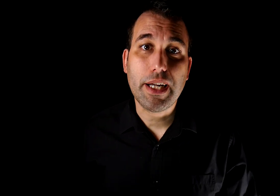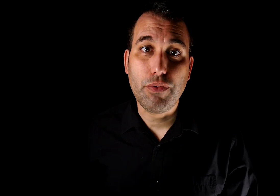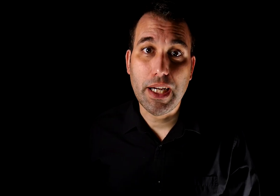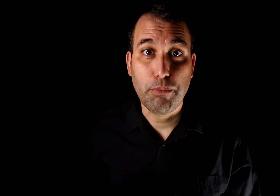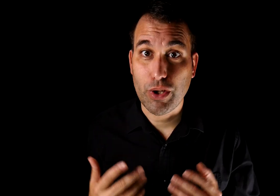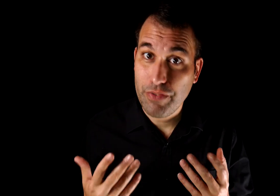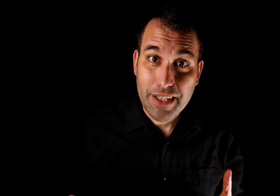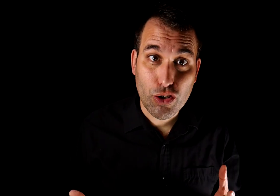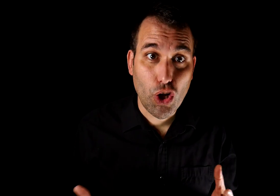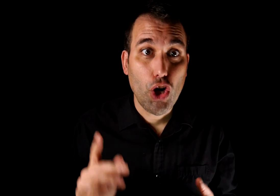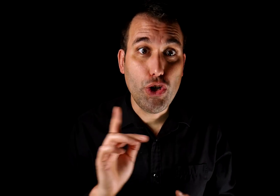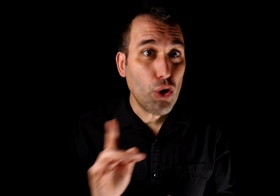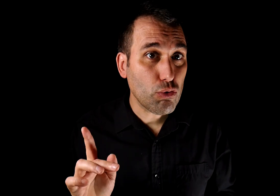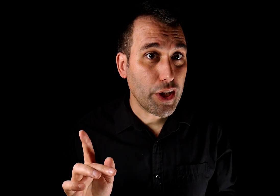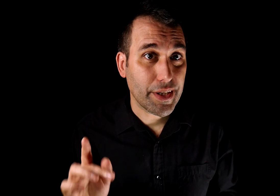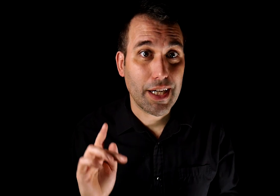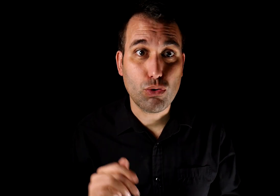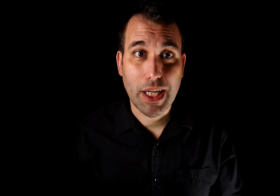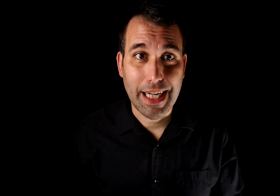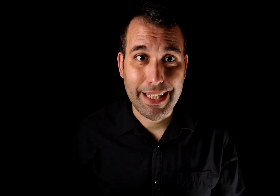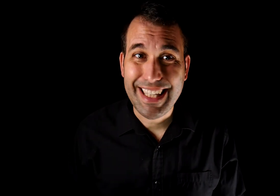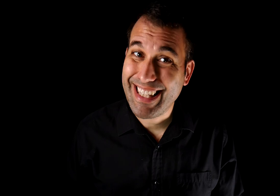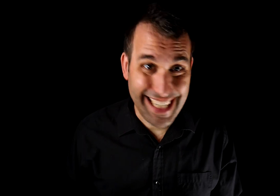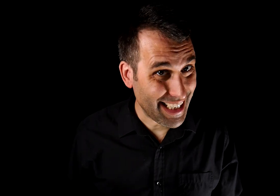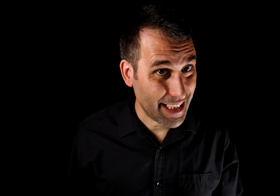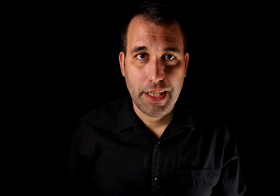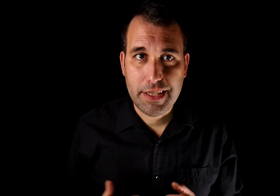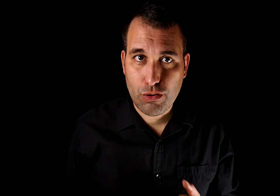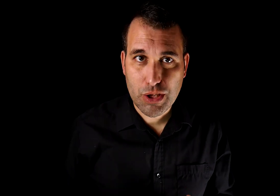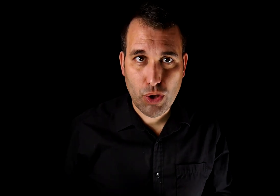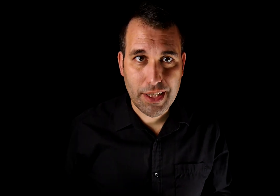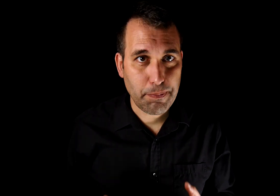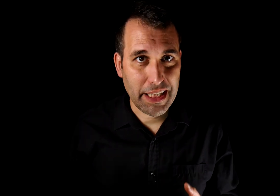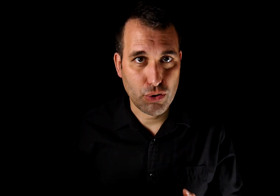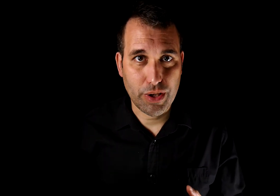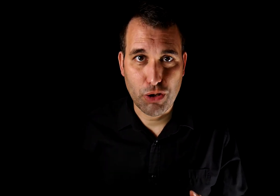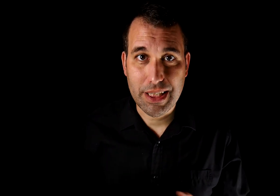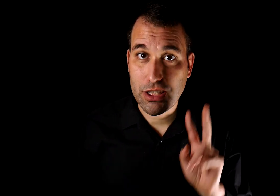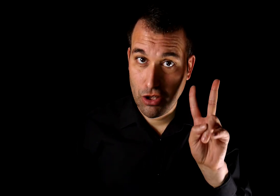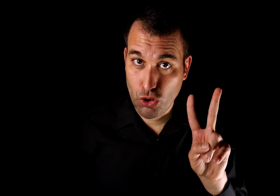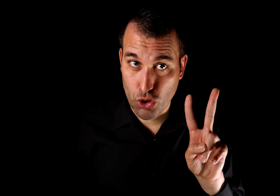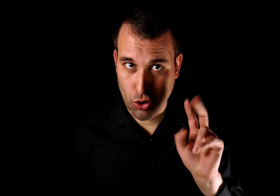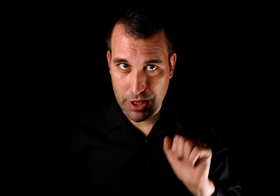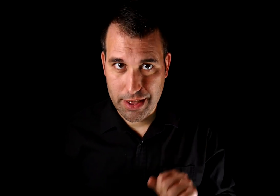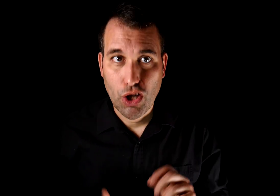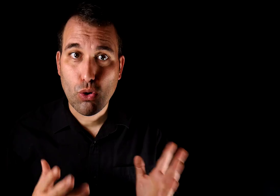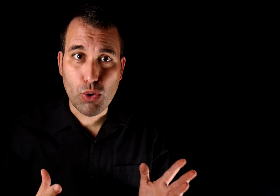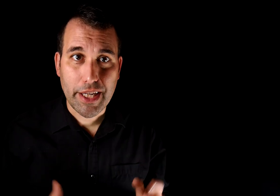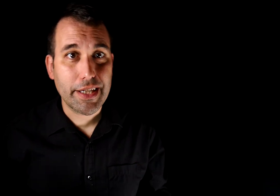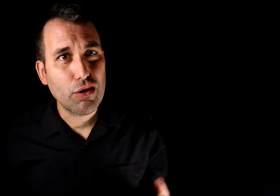red flag por definición no autoriza a acusar a nadie de nada. Y si tú las utilizas para eso, demuestras dos cosas. Una, que no